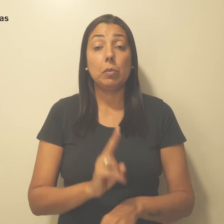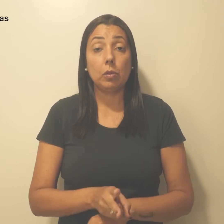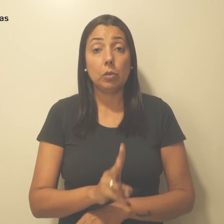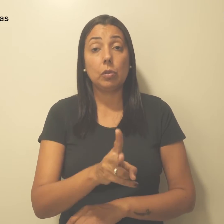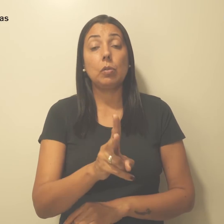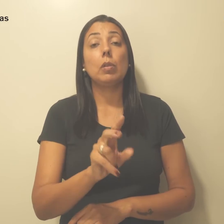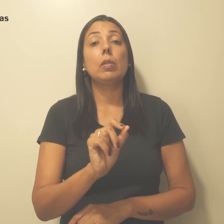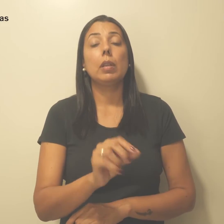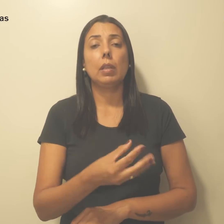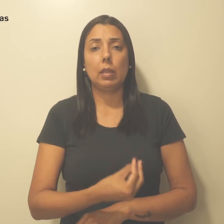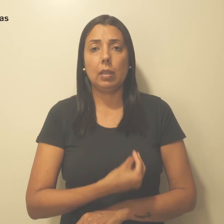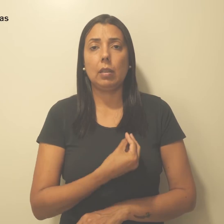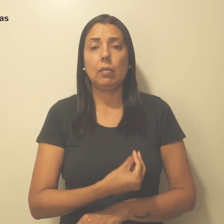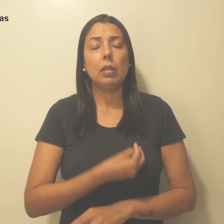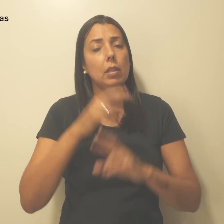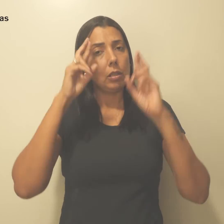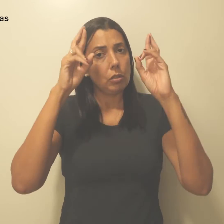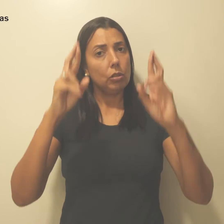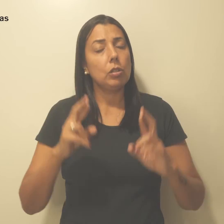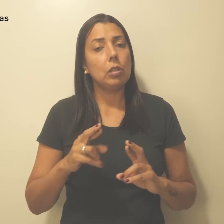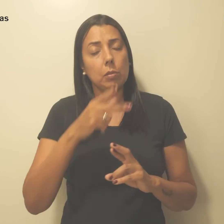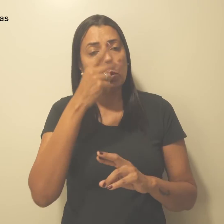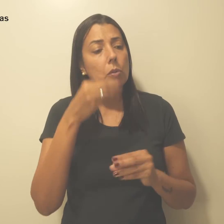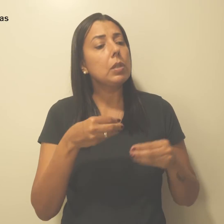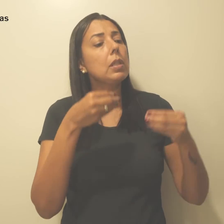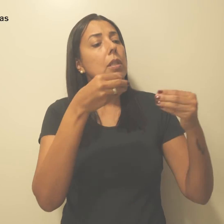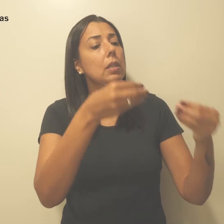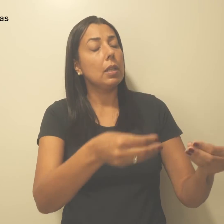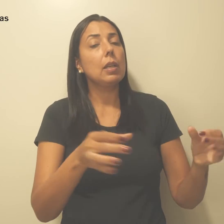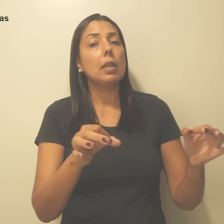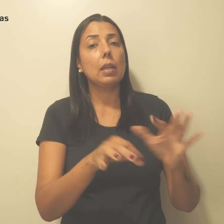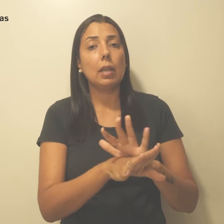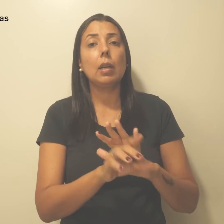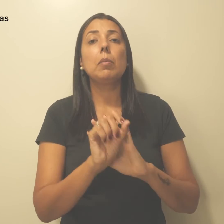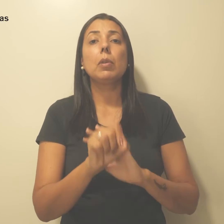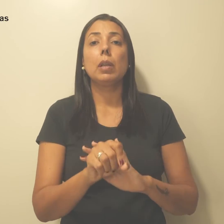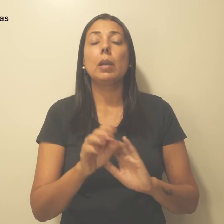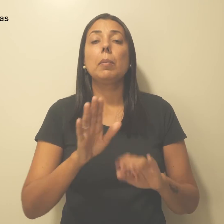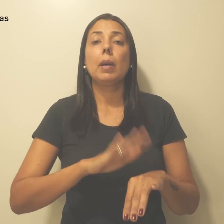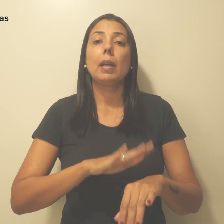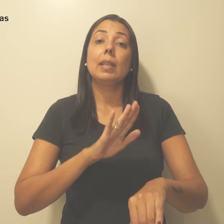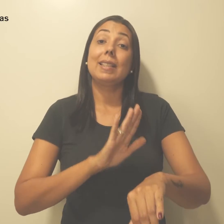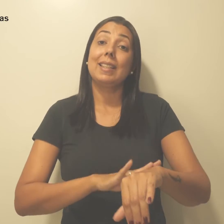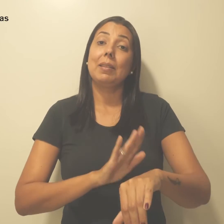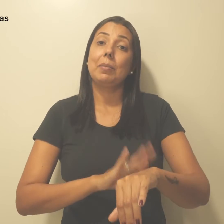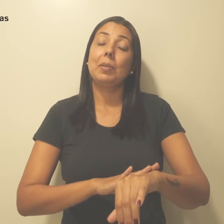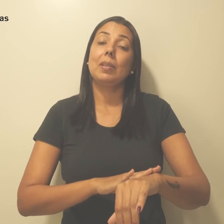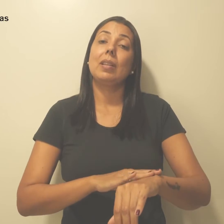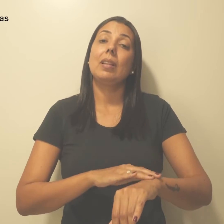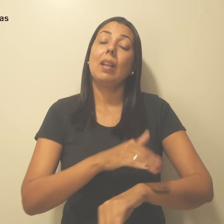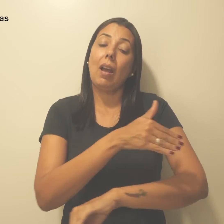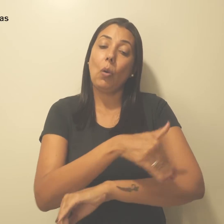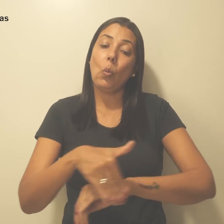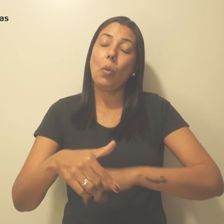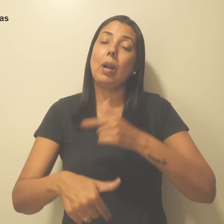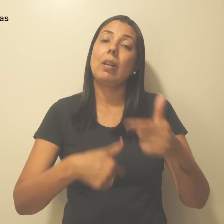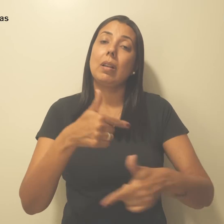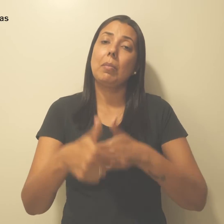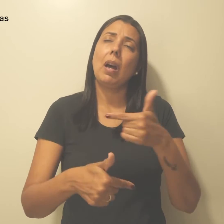padrão de vida digno, os entregadores acabam passando mais tempo nas ruas trabalhando. Antigamente,